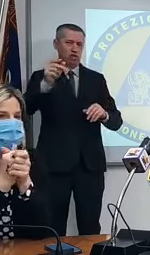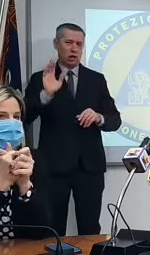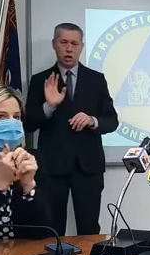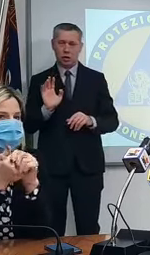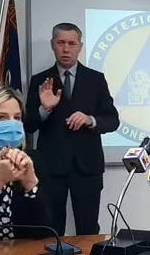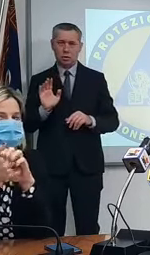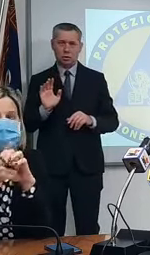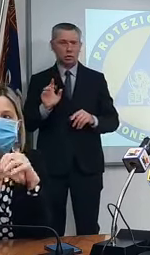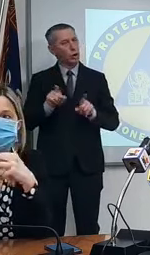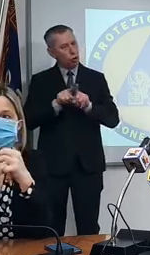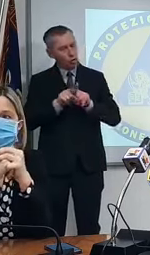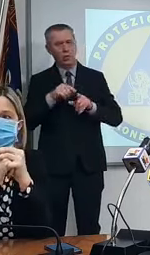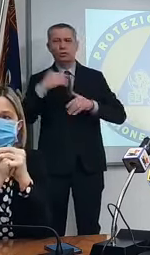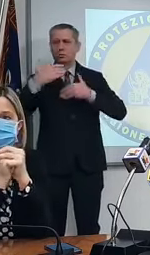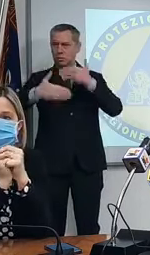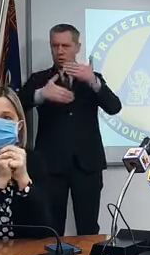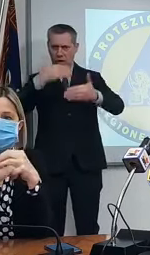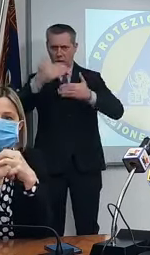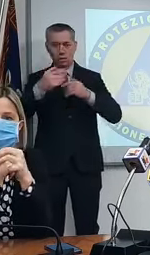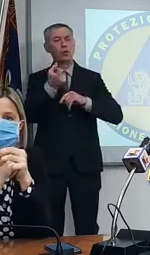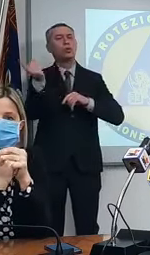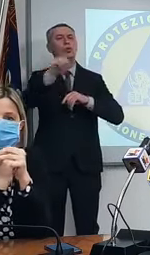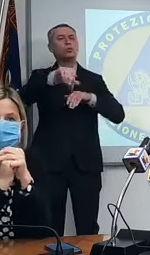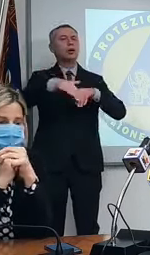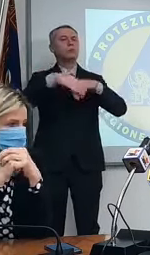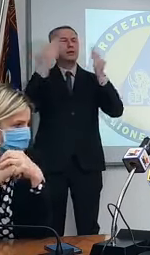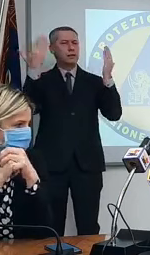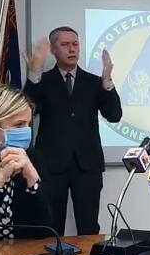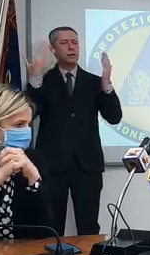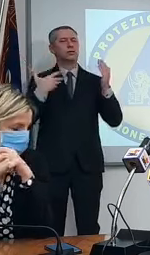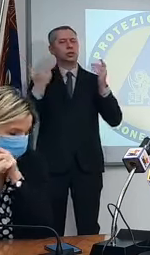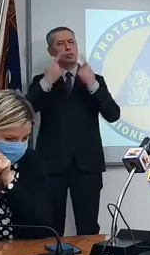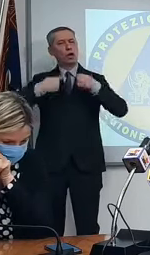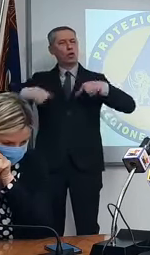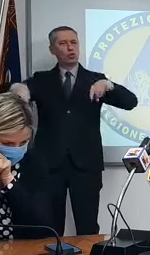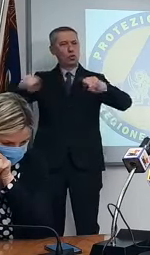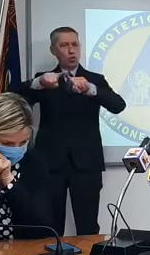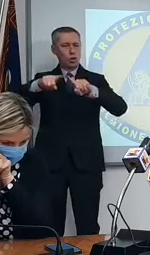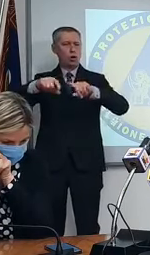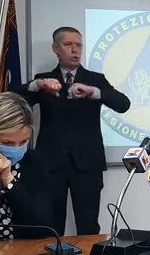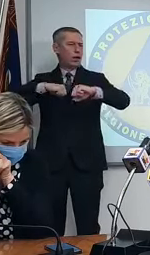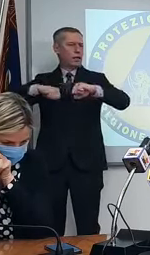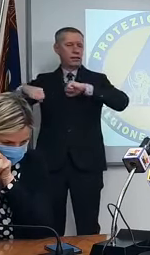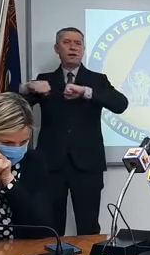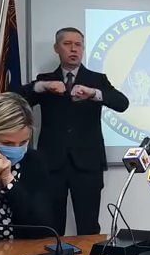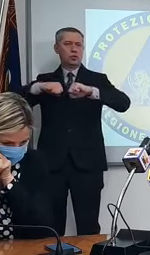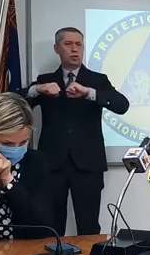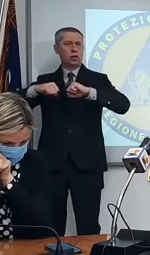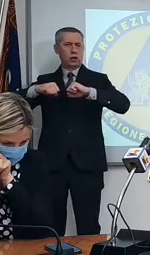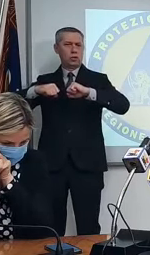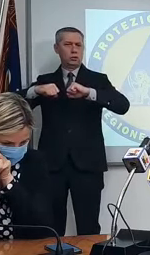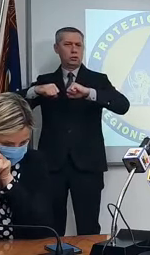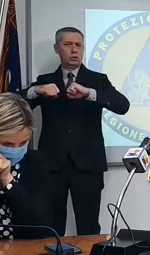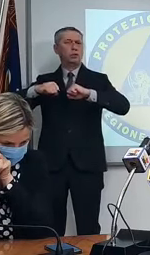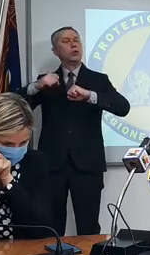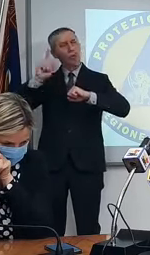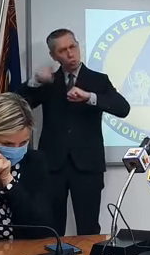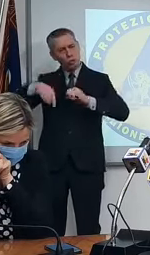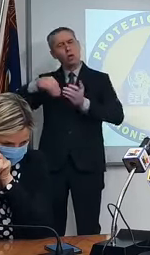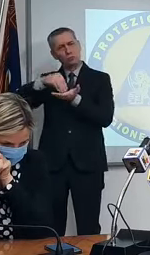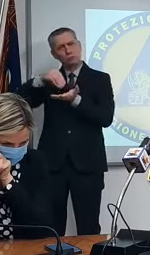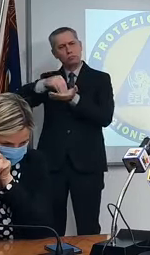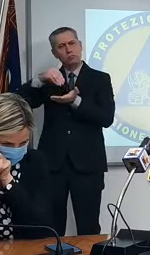Si va avanti. Adesso, domani mattina, avremo una riunione importante con i direttori. Ho chiesto che ci fosse. So che l'assessore ha